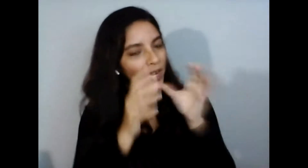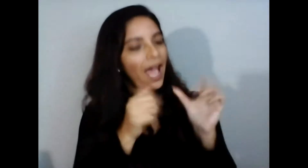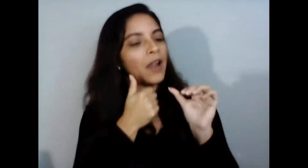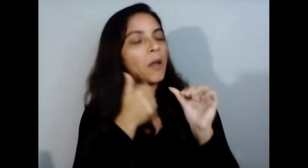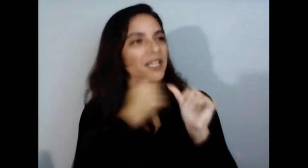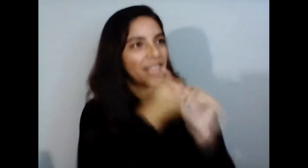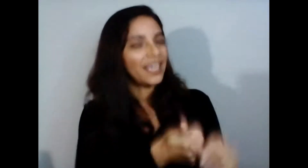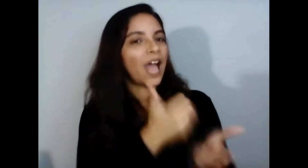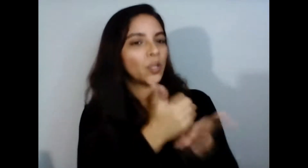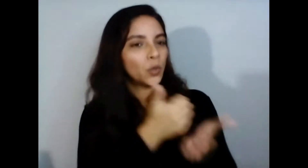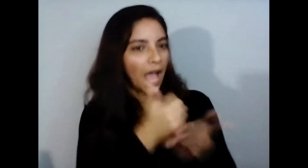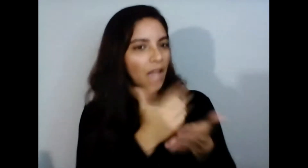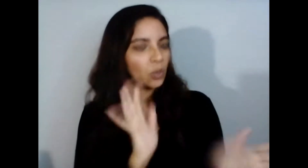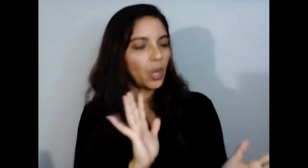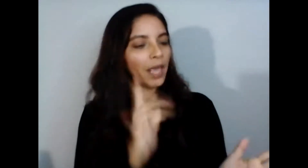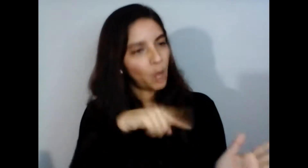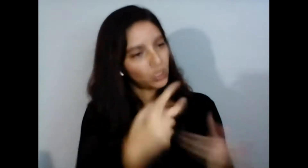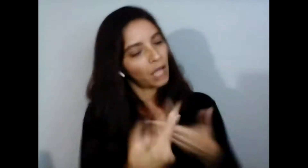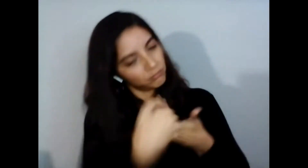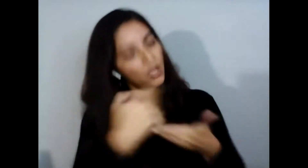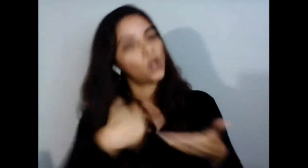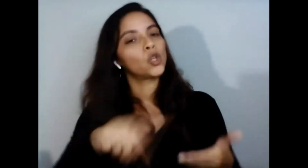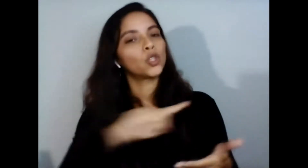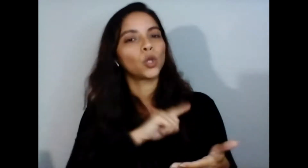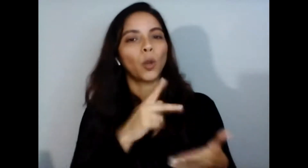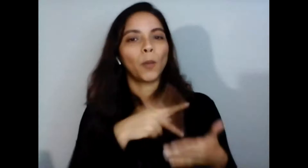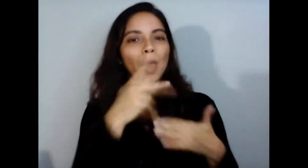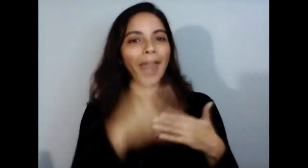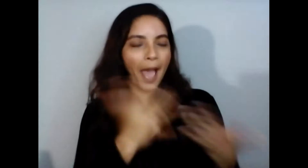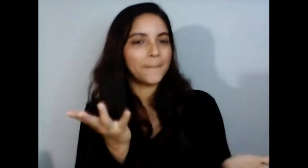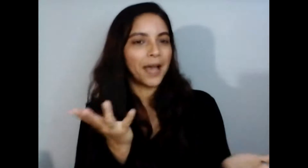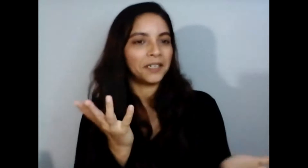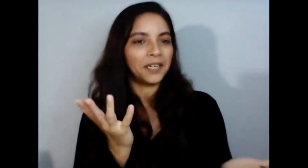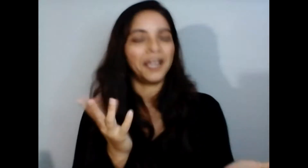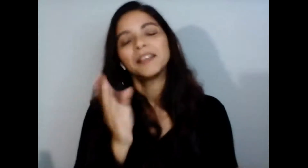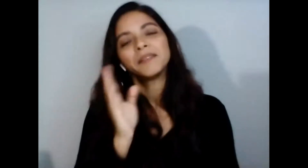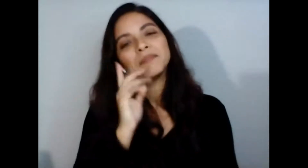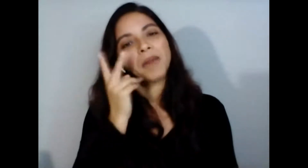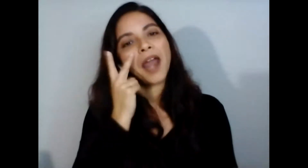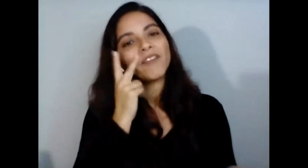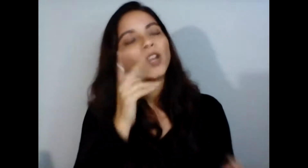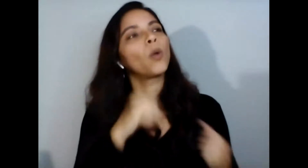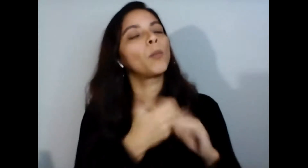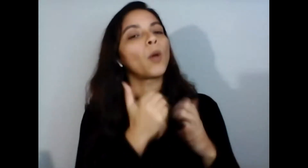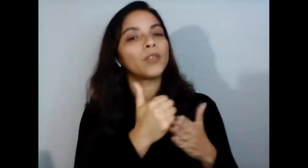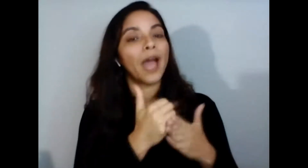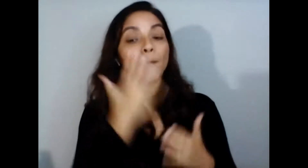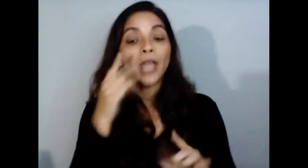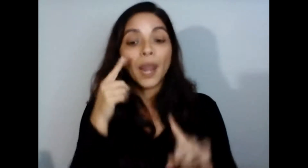pertenezca a nuestro programa de embajadores o no en ese proceso de solicitud y el punto es que